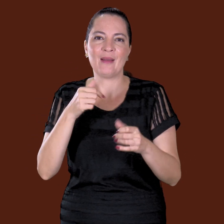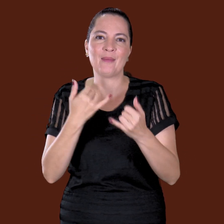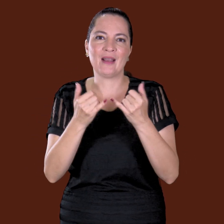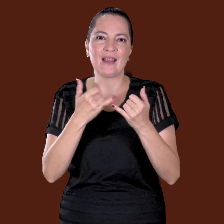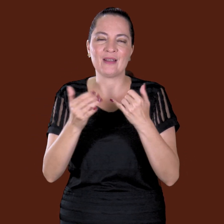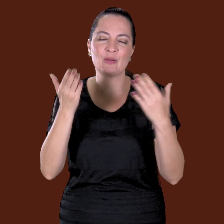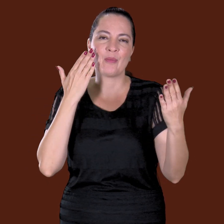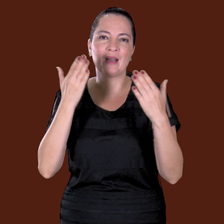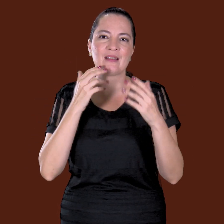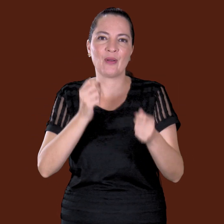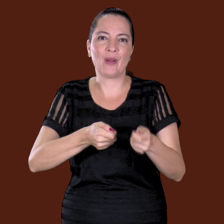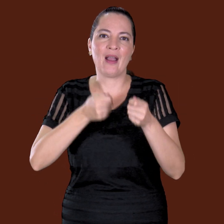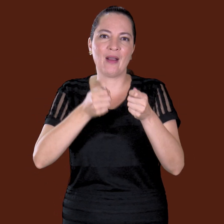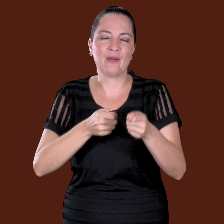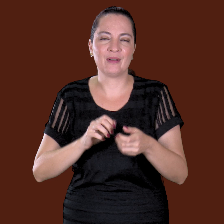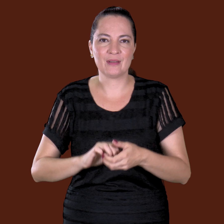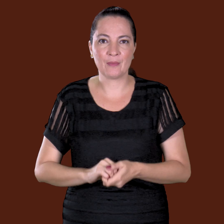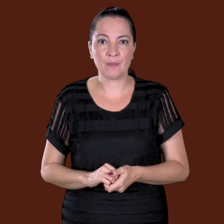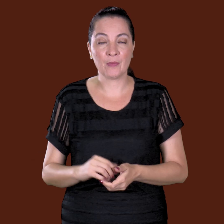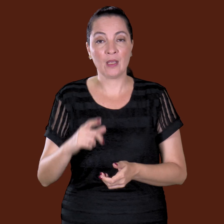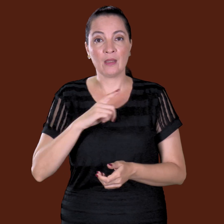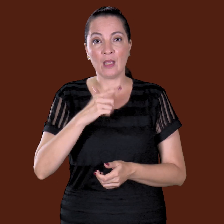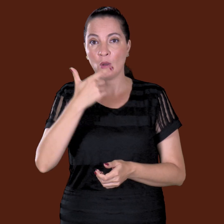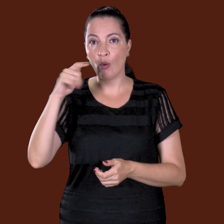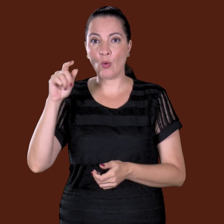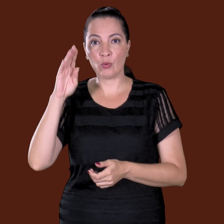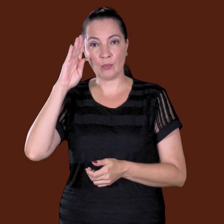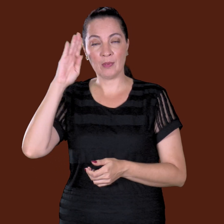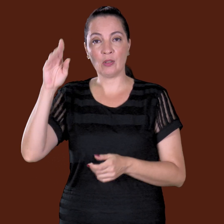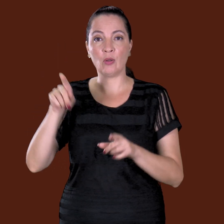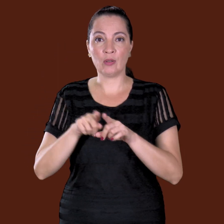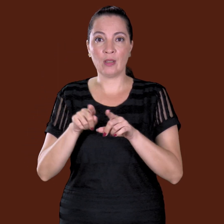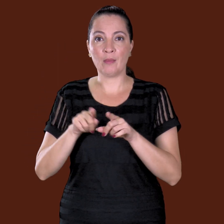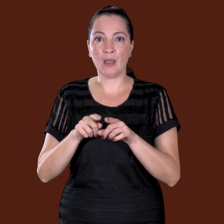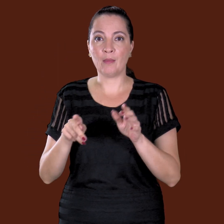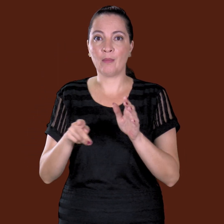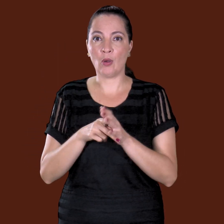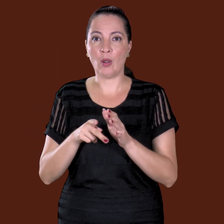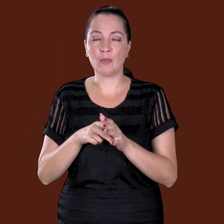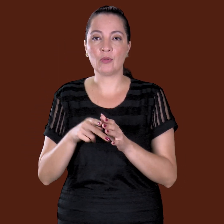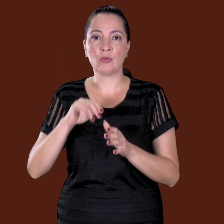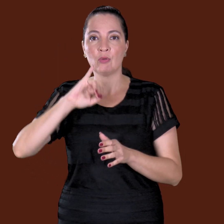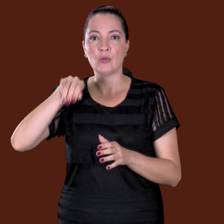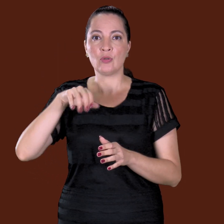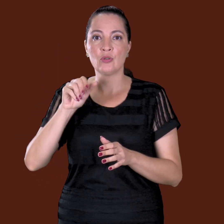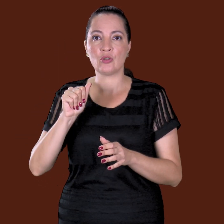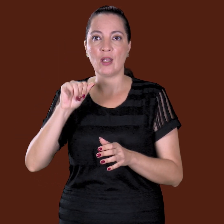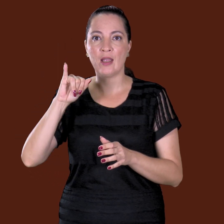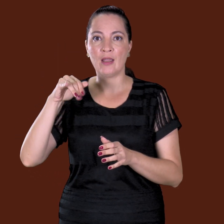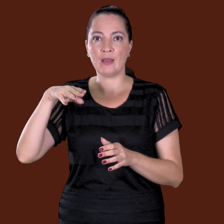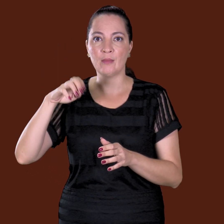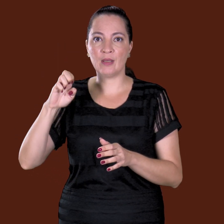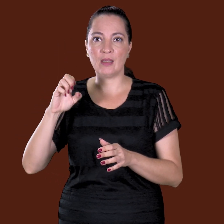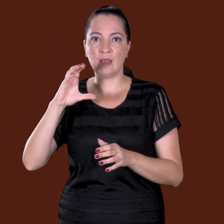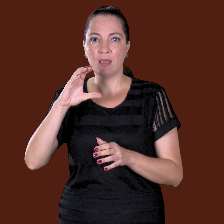Aí tem do Zé Olímpio, piloto do Jaime Câmara, está morando lá em Neroca, vira, pode lá perguntar pra ele, duas histórias boas que ele contou.